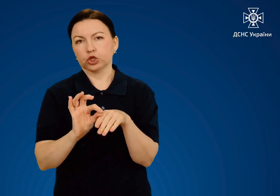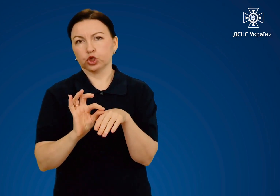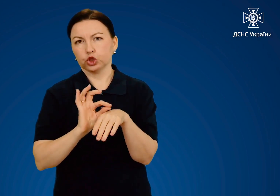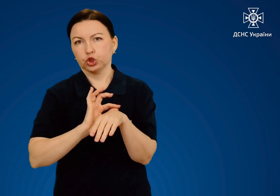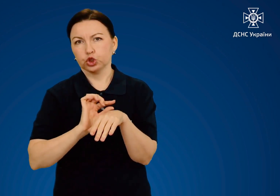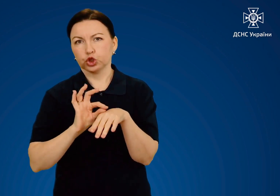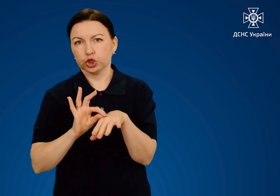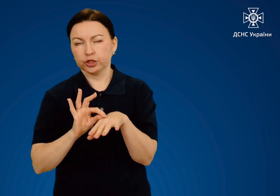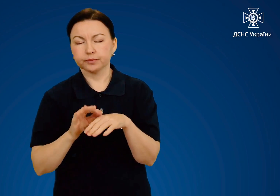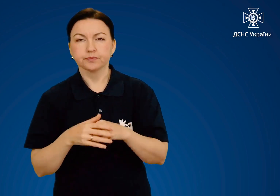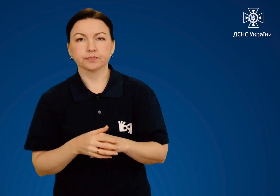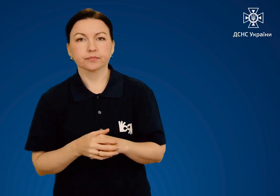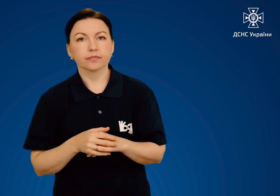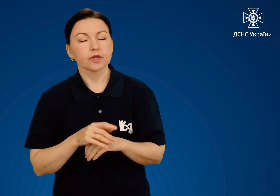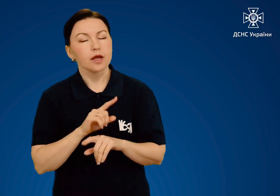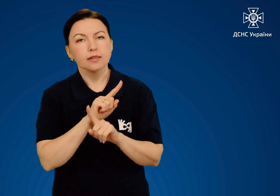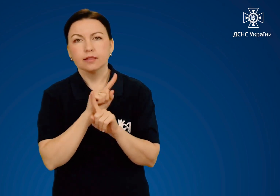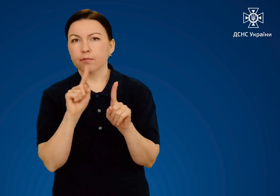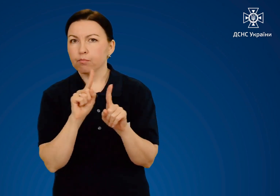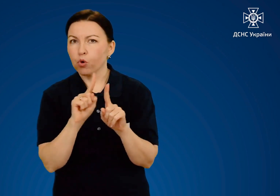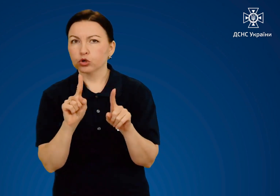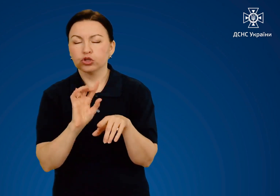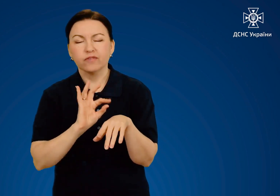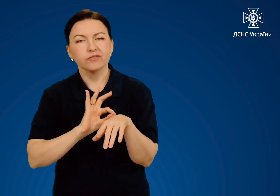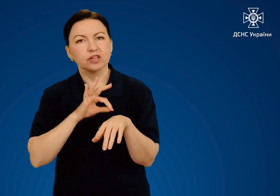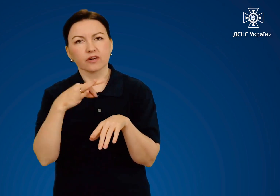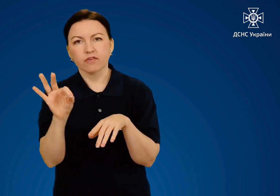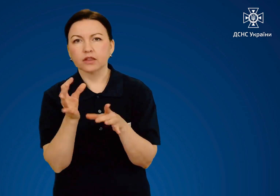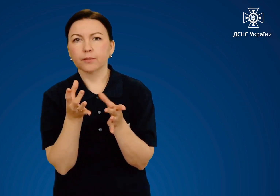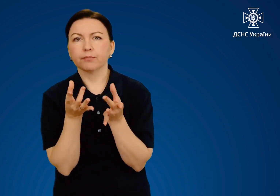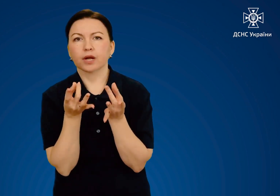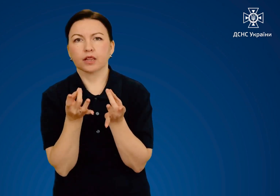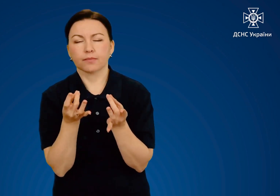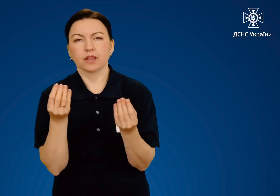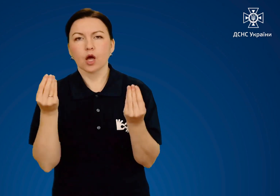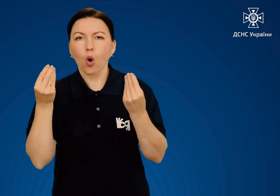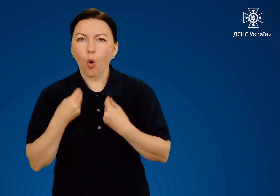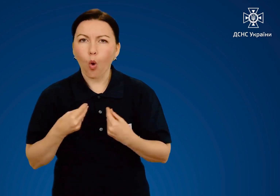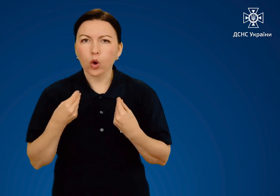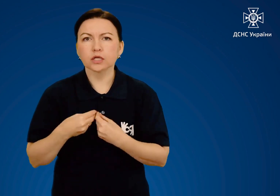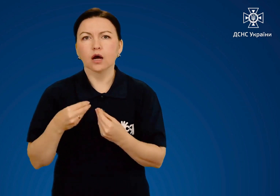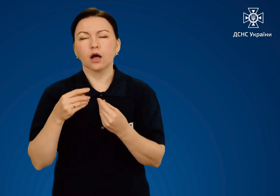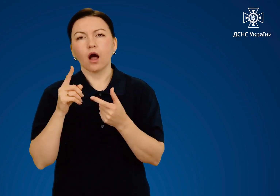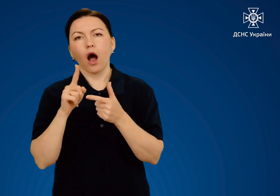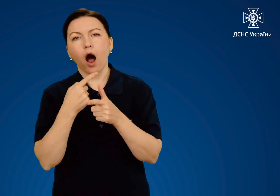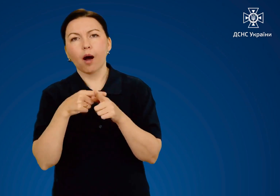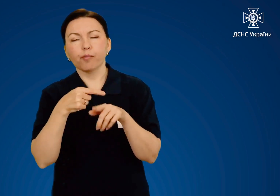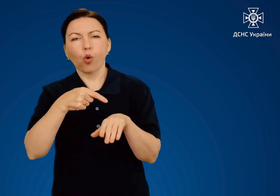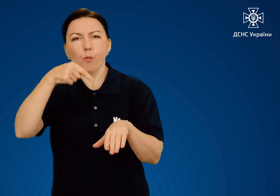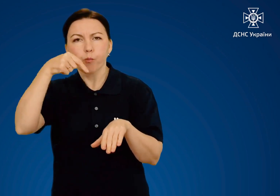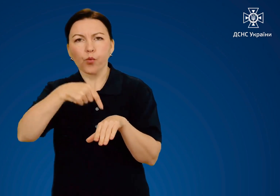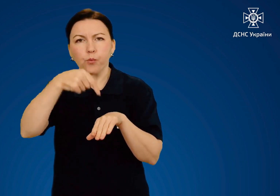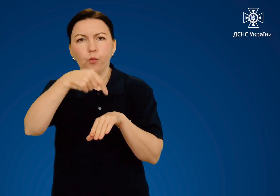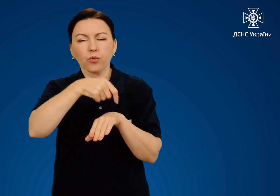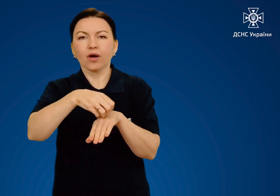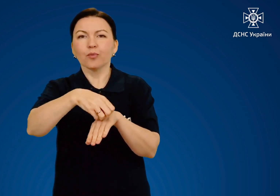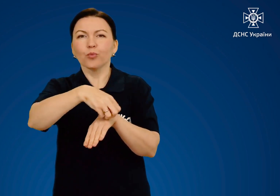Окрім того, не можна відривати прилиплий до рани одяг і проколювати